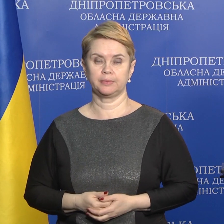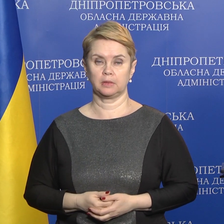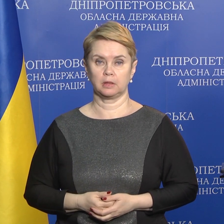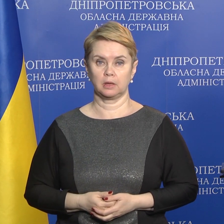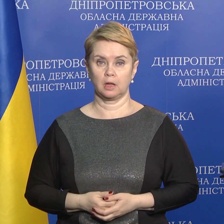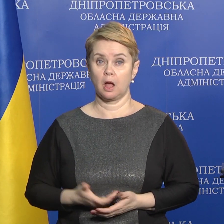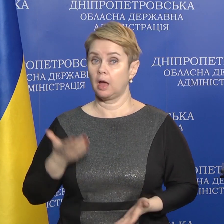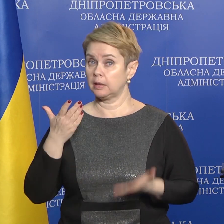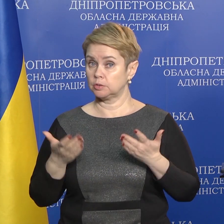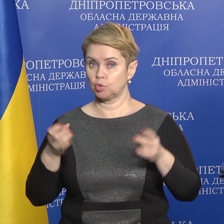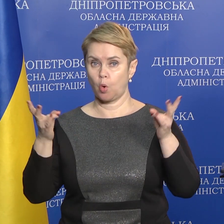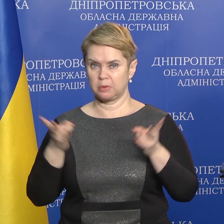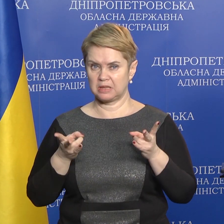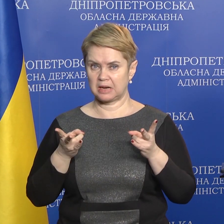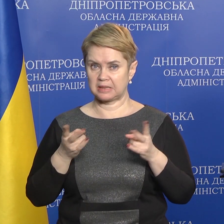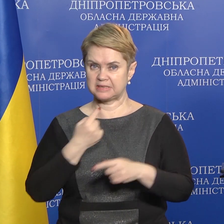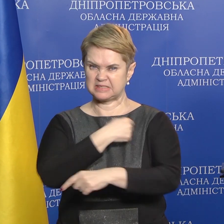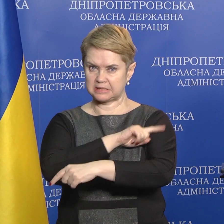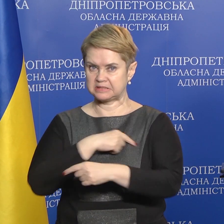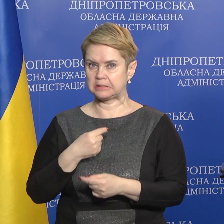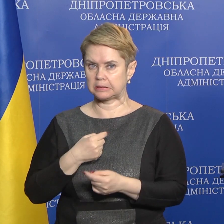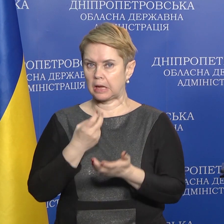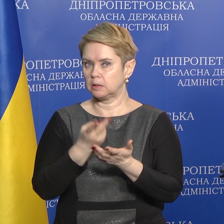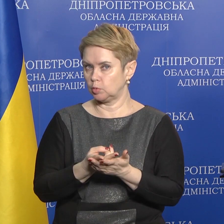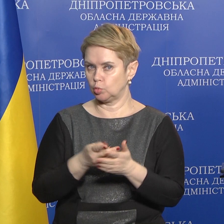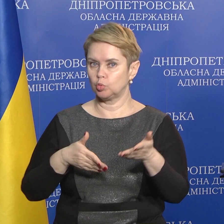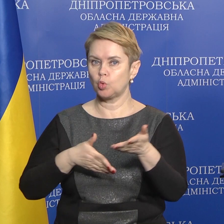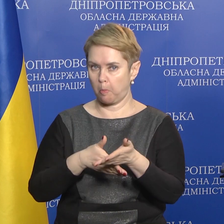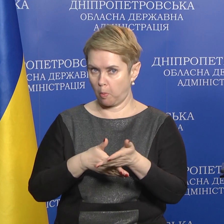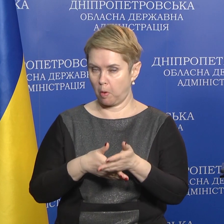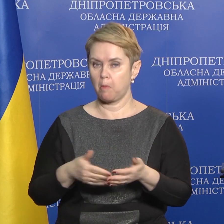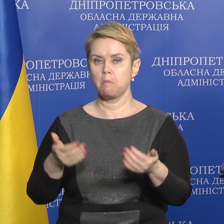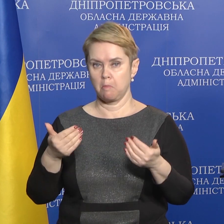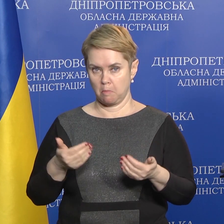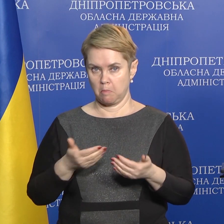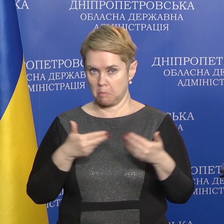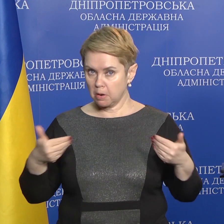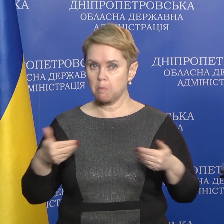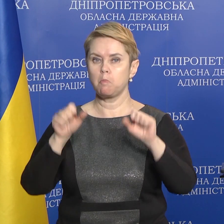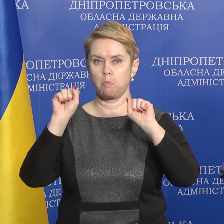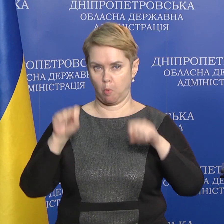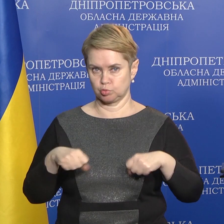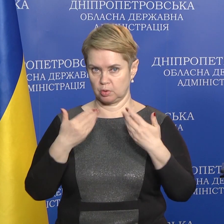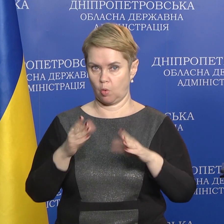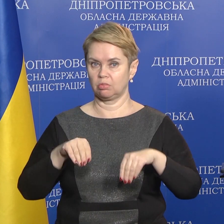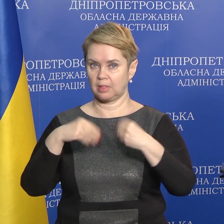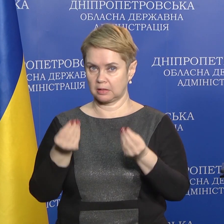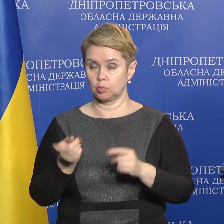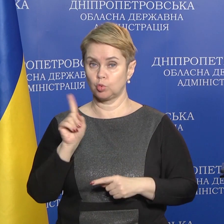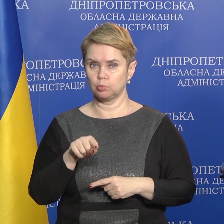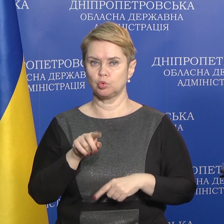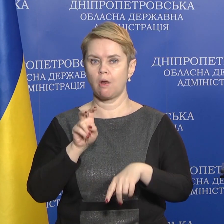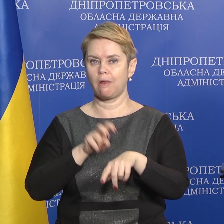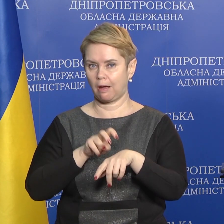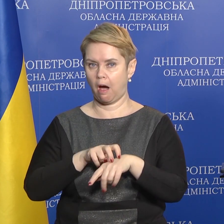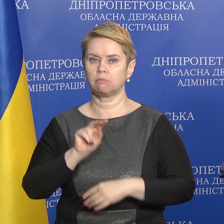Якщо потрібна стаціонарна допомога, ми можемо її надати, тому що